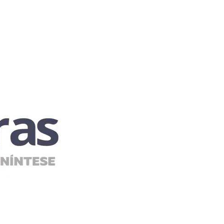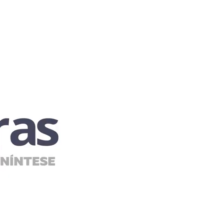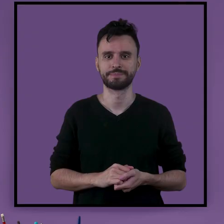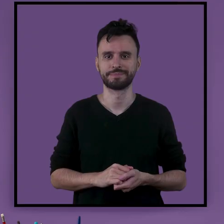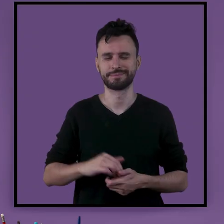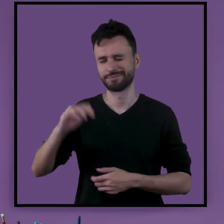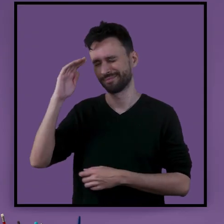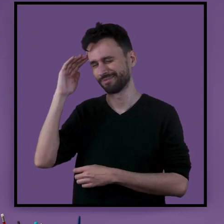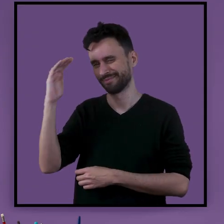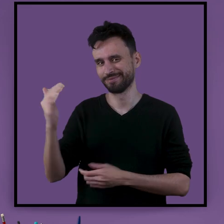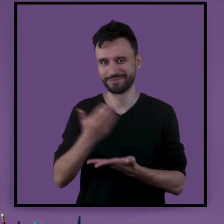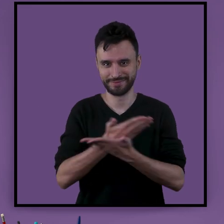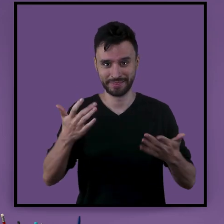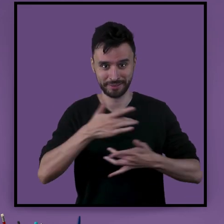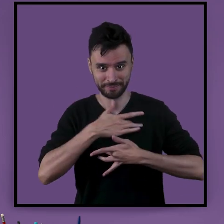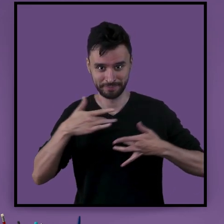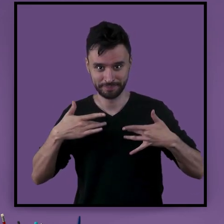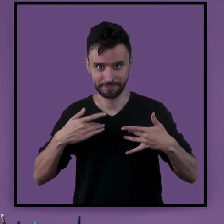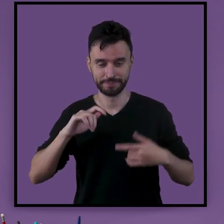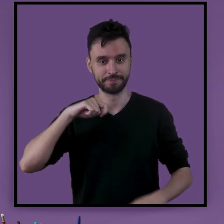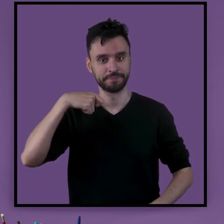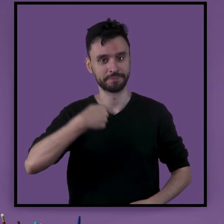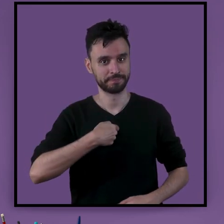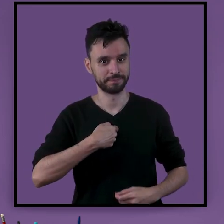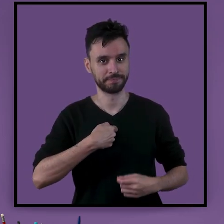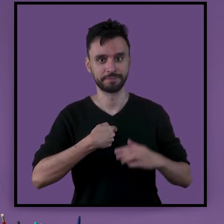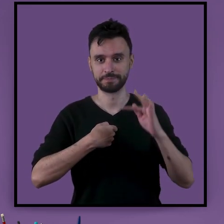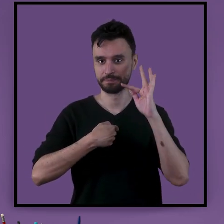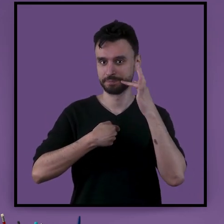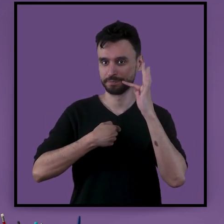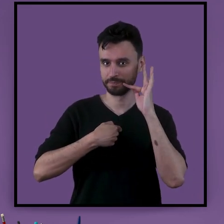Olá pessoal, tudo bem com vocês? Este é o meu sinal visual.